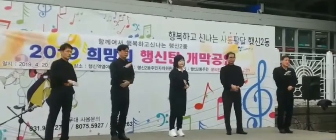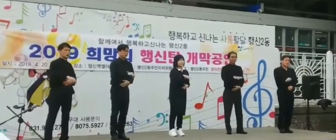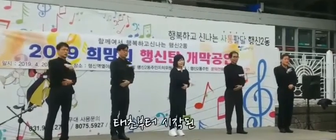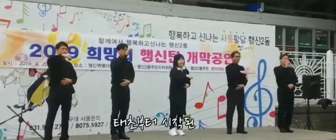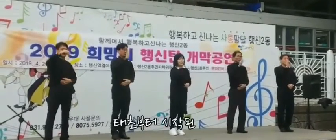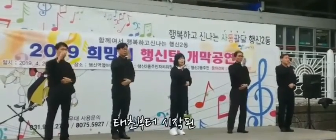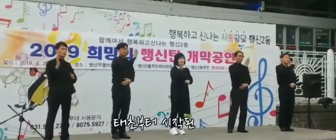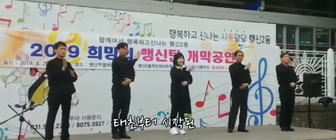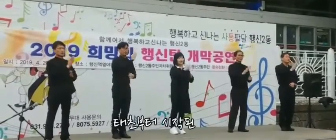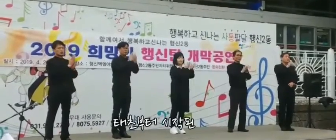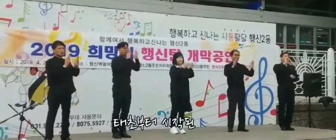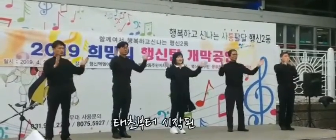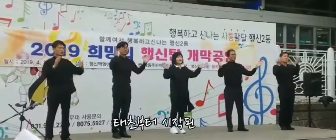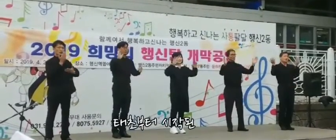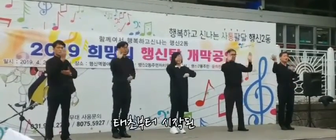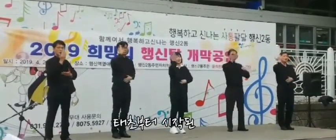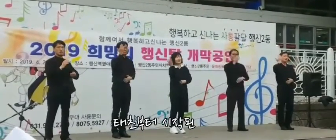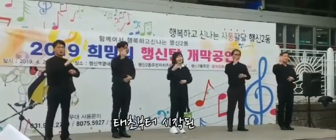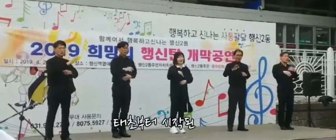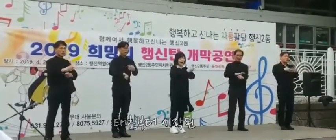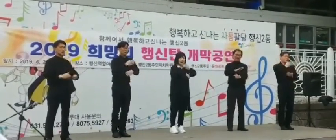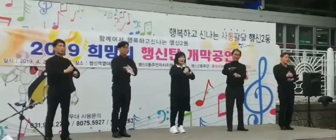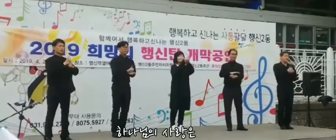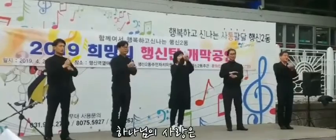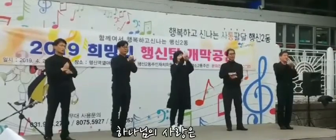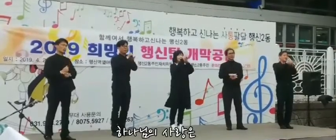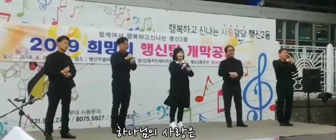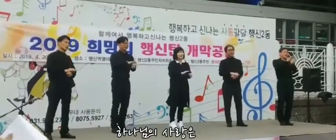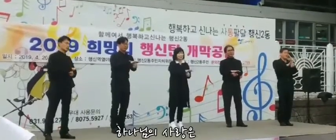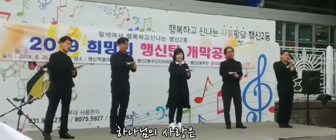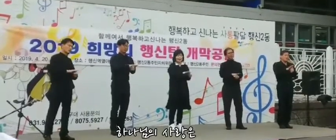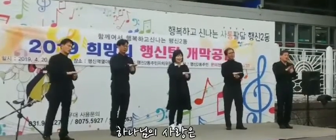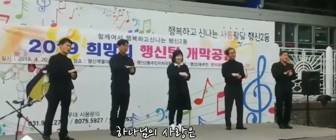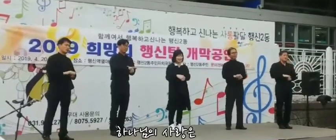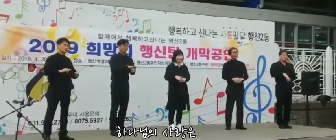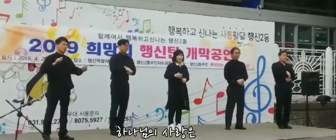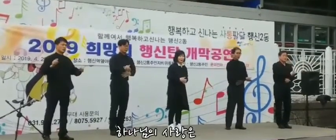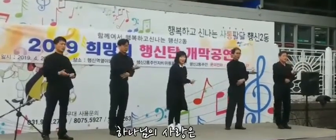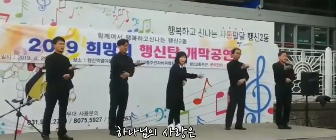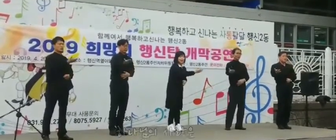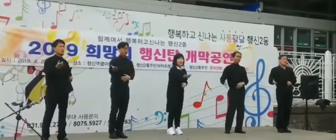백조부터 시작된 하나님의 사랑은 우리의